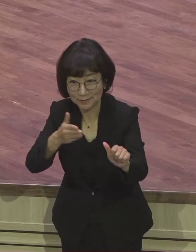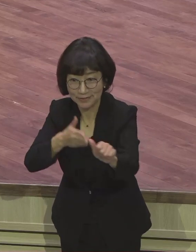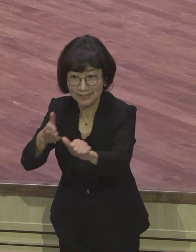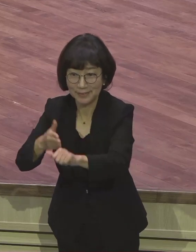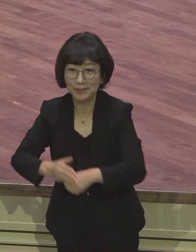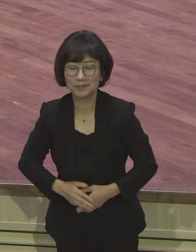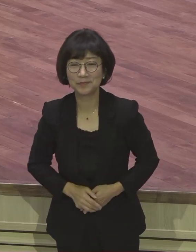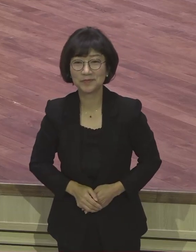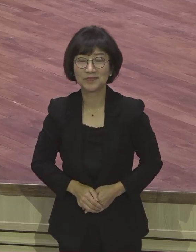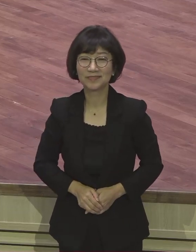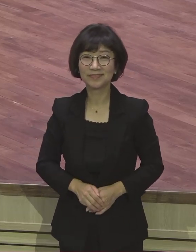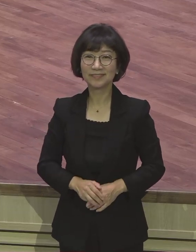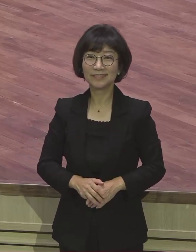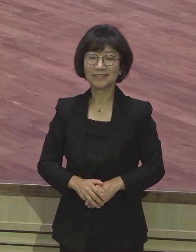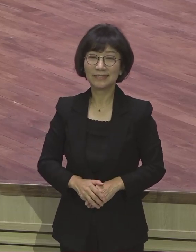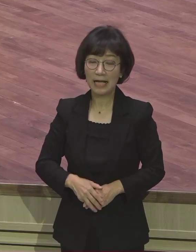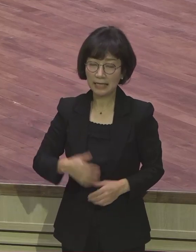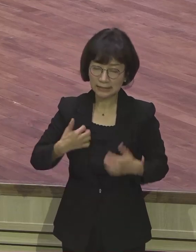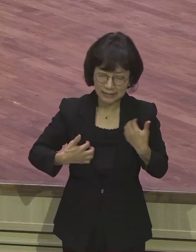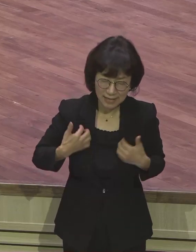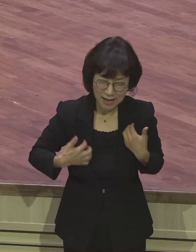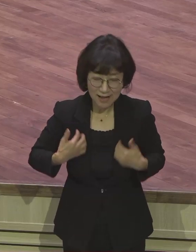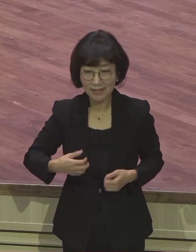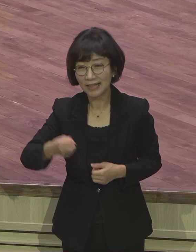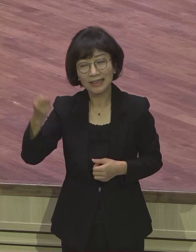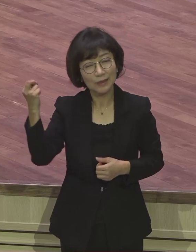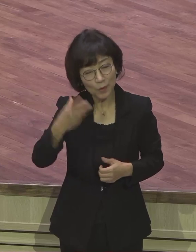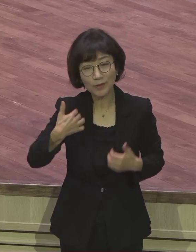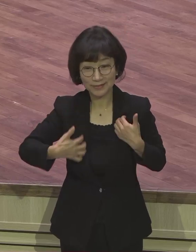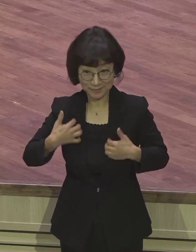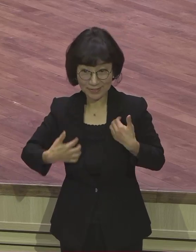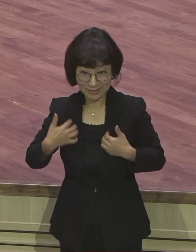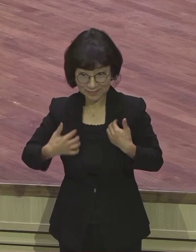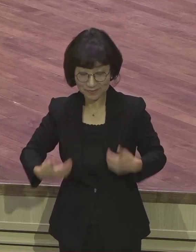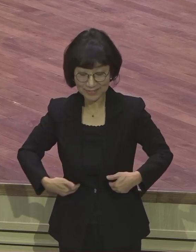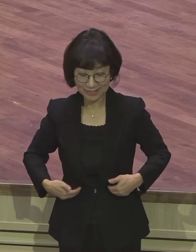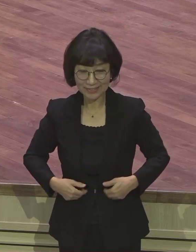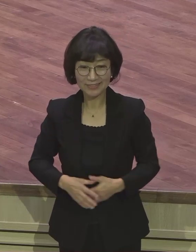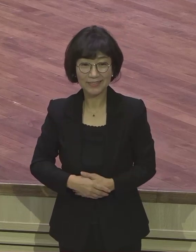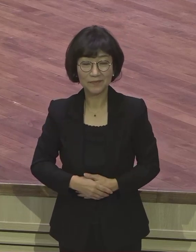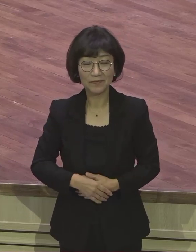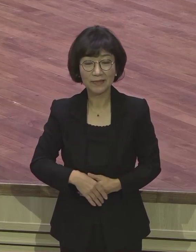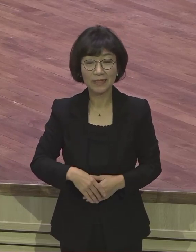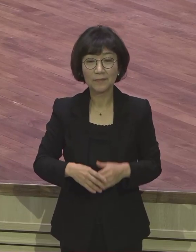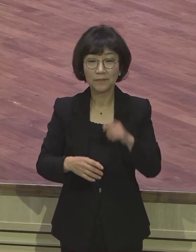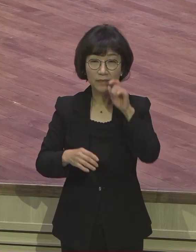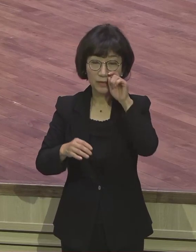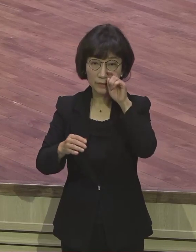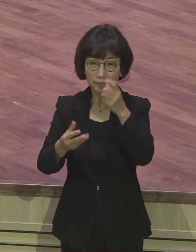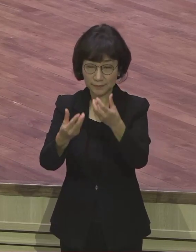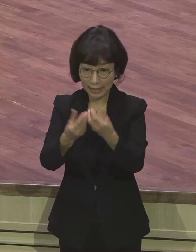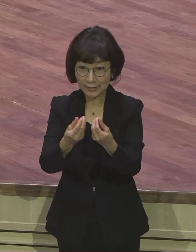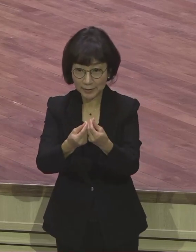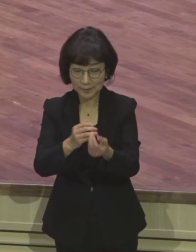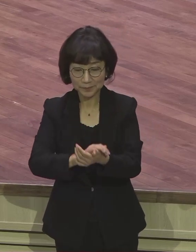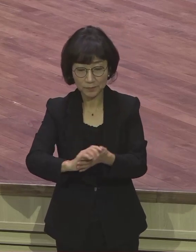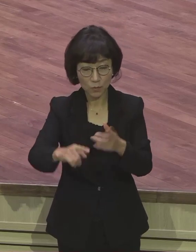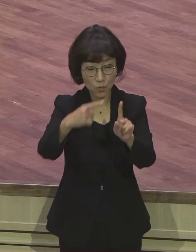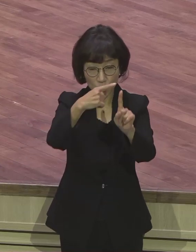기뻐하고 기뻐하는 우리가 적용한다면 어떻게 해요? 교회 부흥이 된다고 하면 교회가